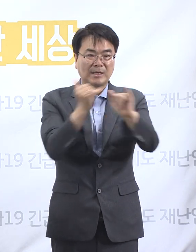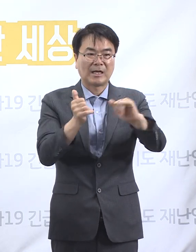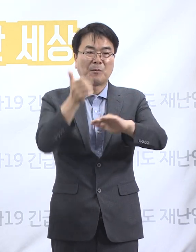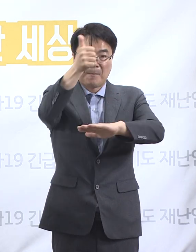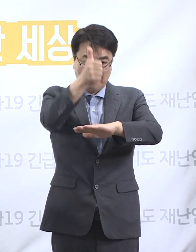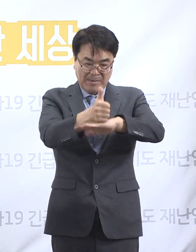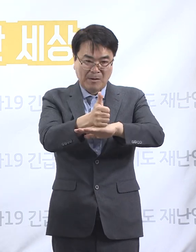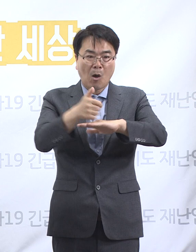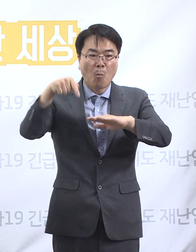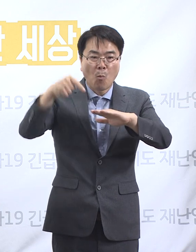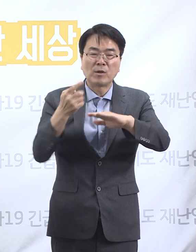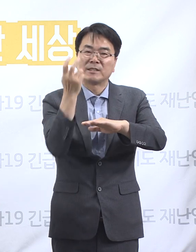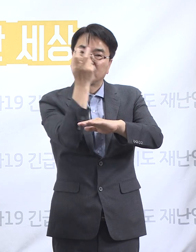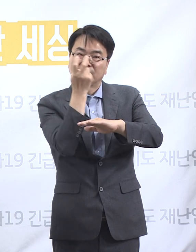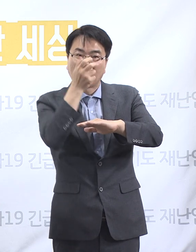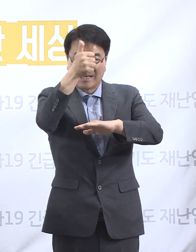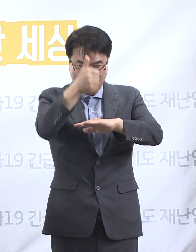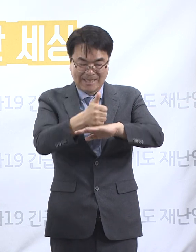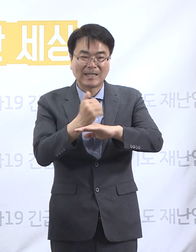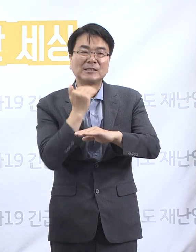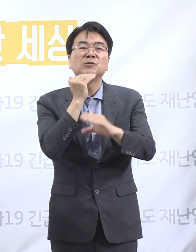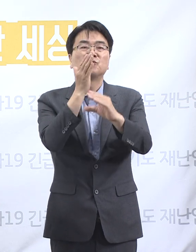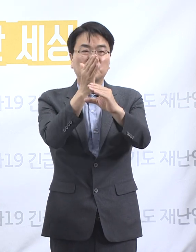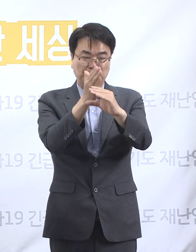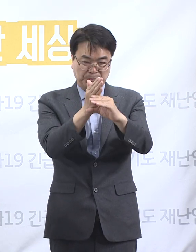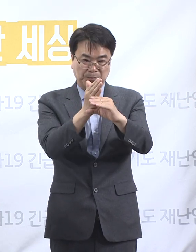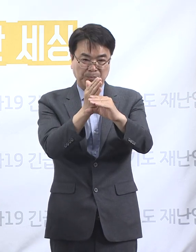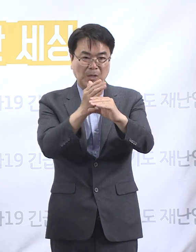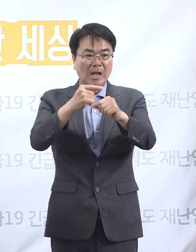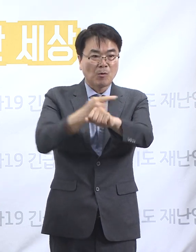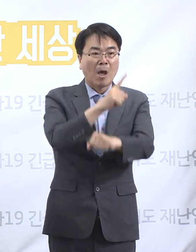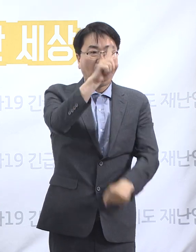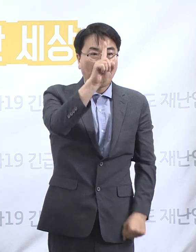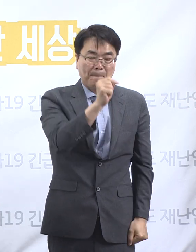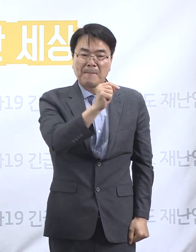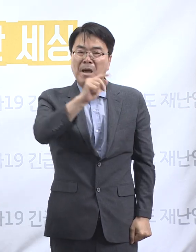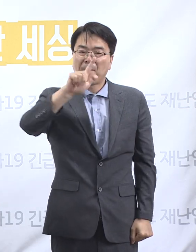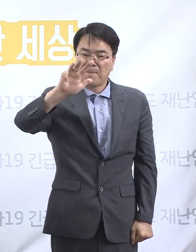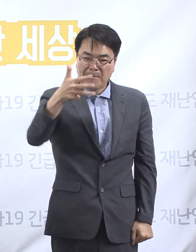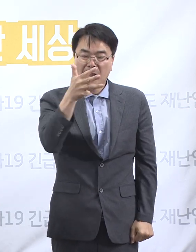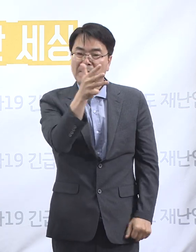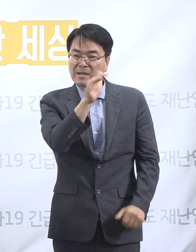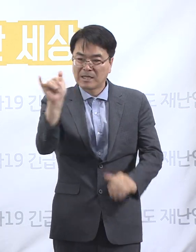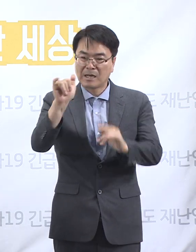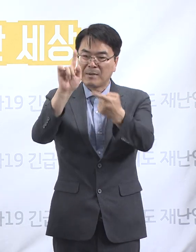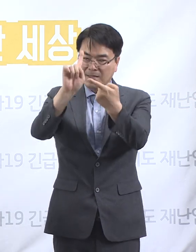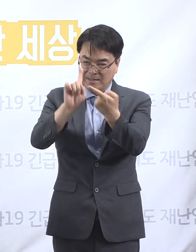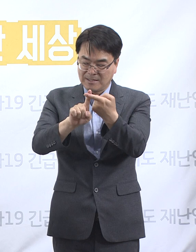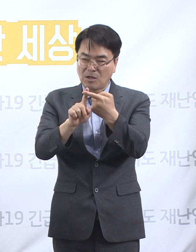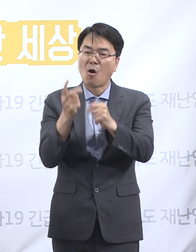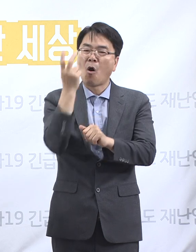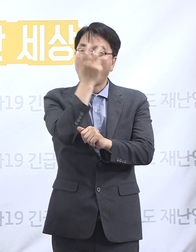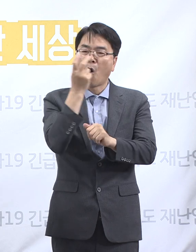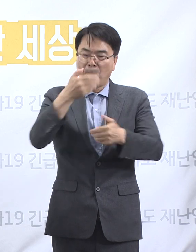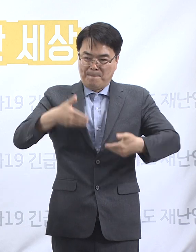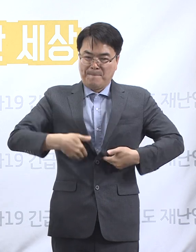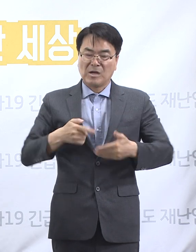중입니다. 나머지 1만 875명에 대해서도 검사를 받을 수 있도록 추진 중입니다.